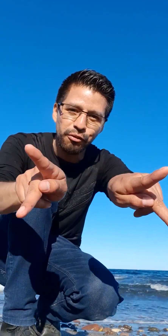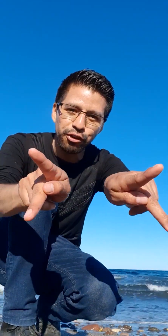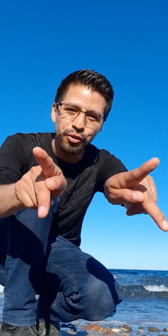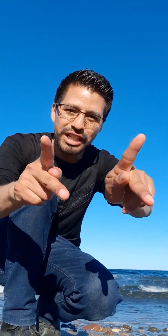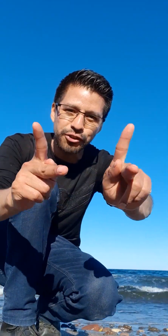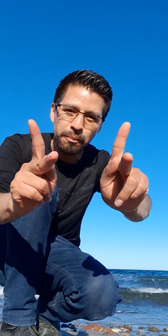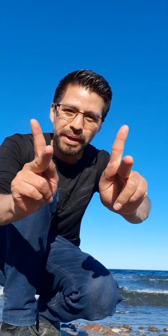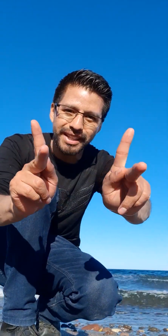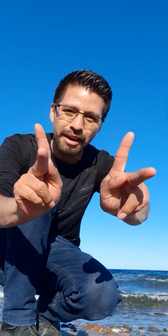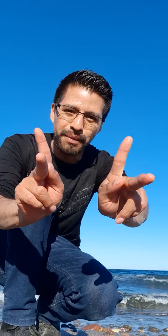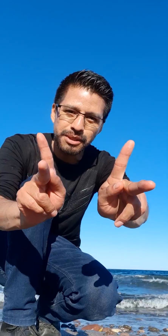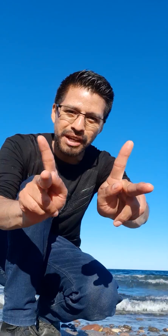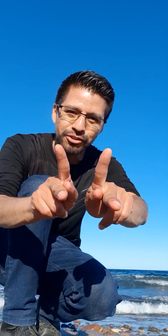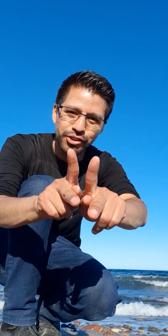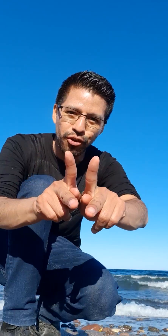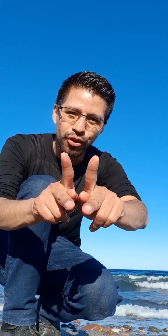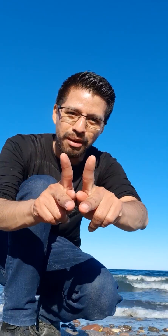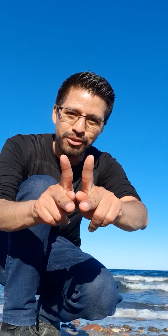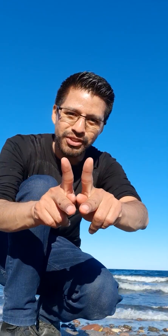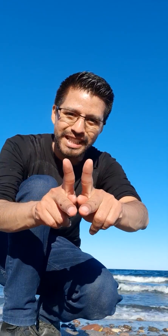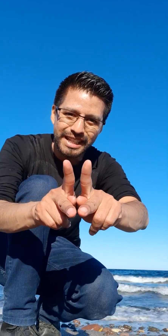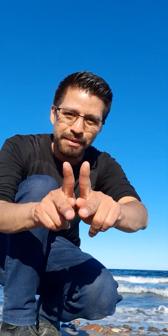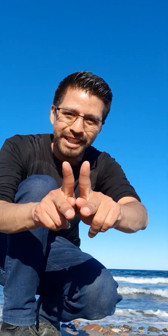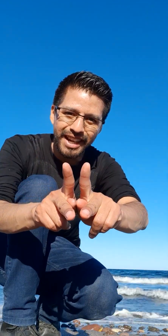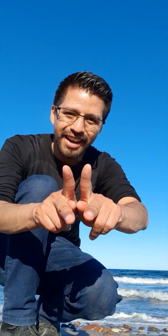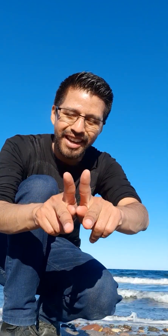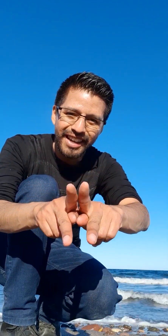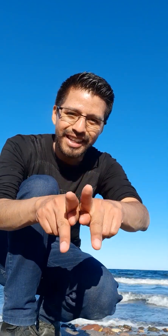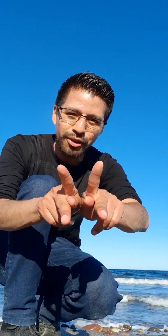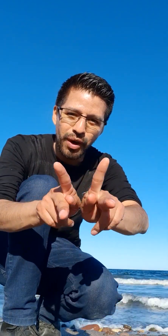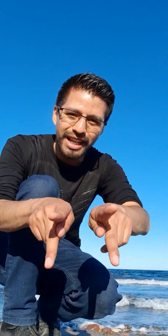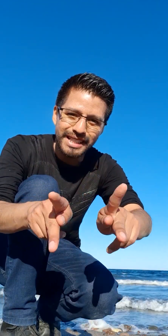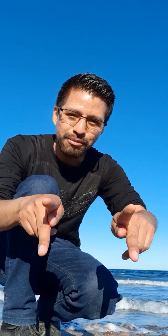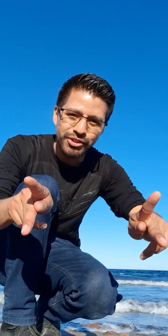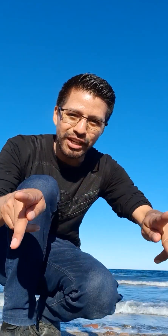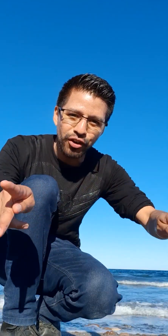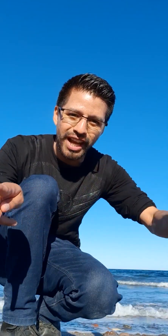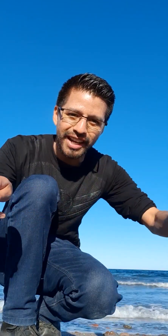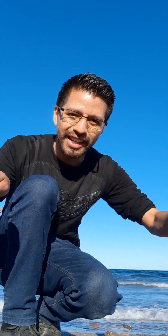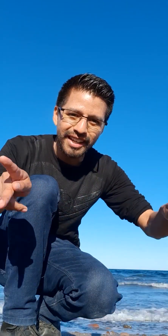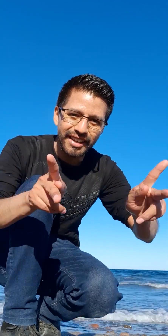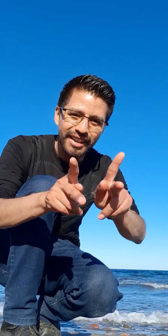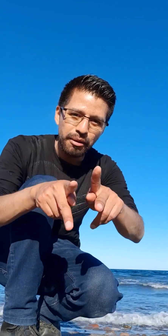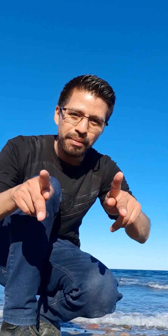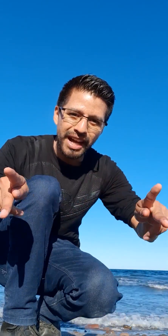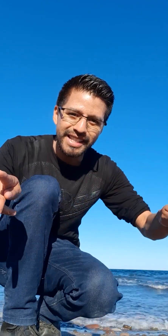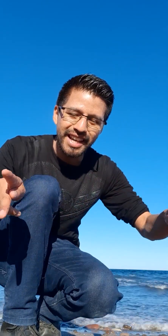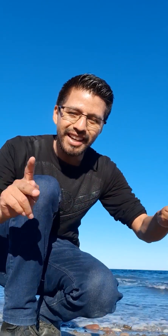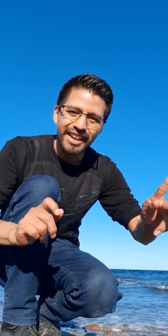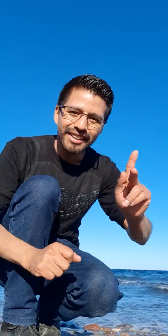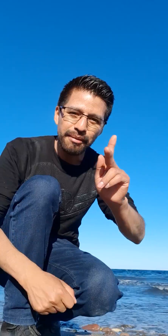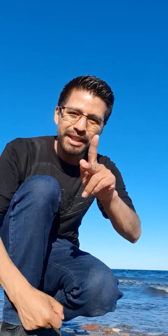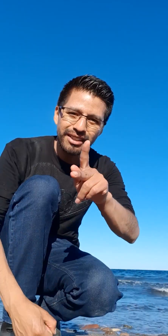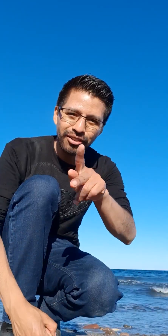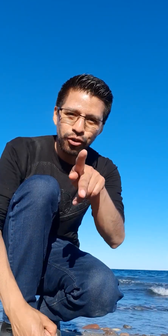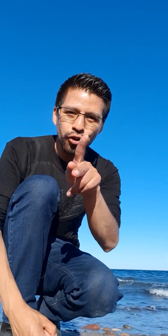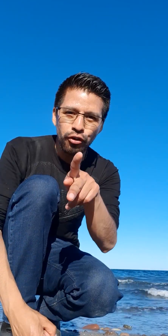configuración P en ambas manos, colocamos de esta manera y igual hacemos el oleaje. Playa, también con